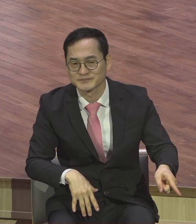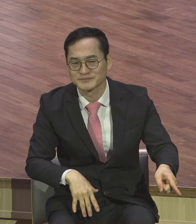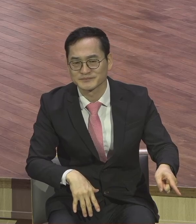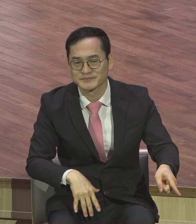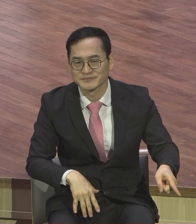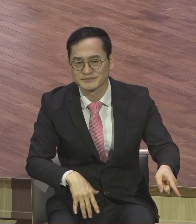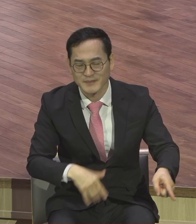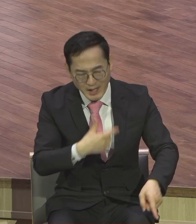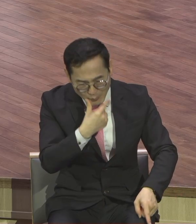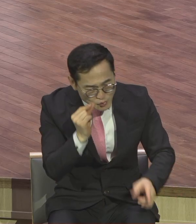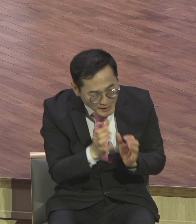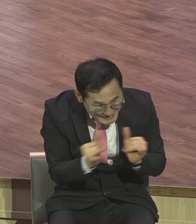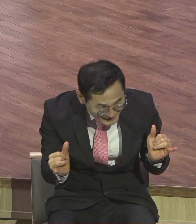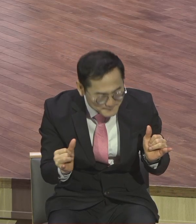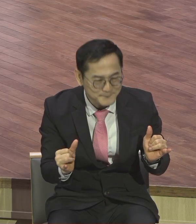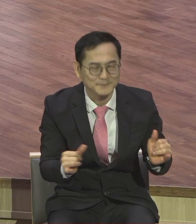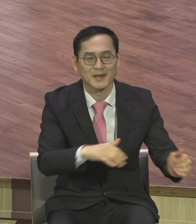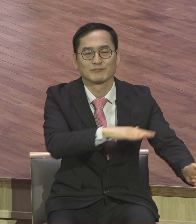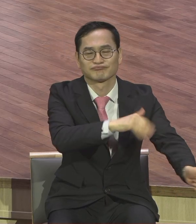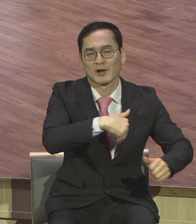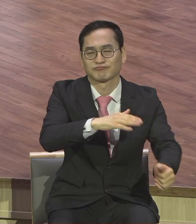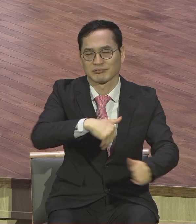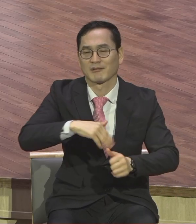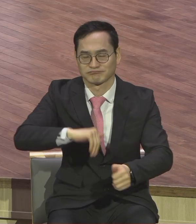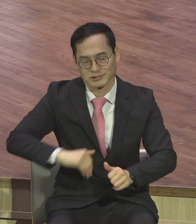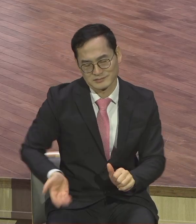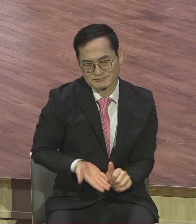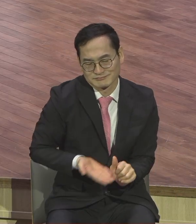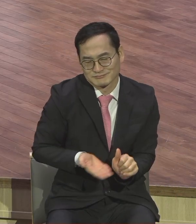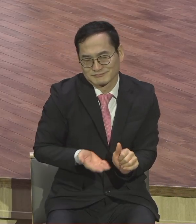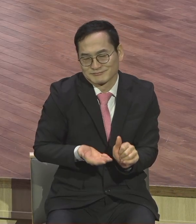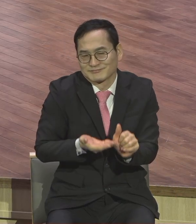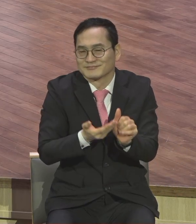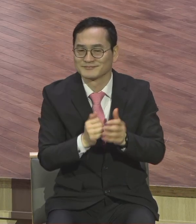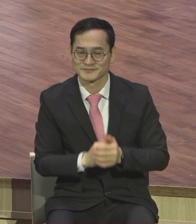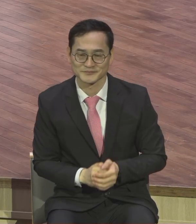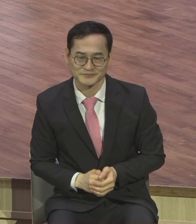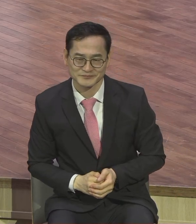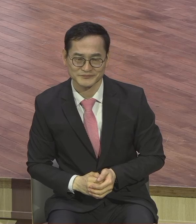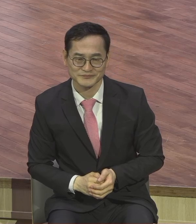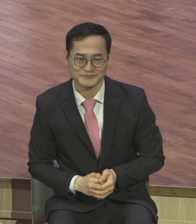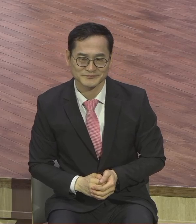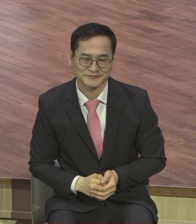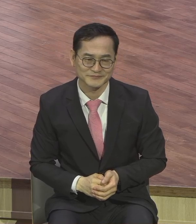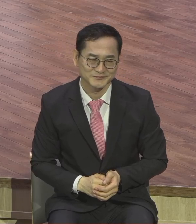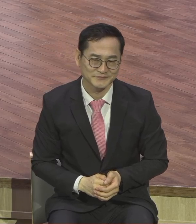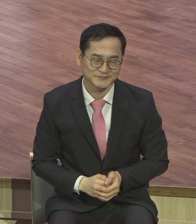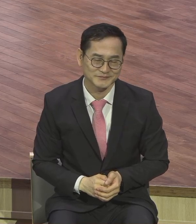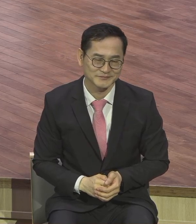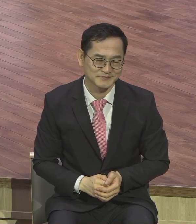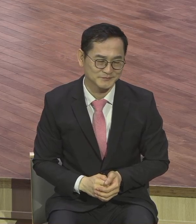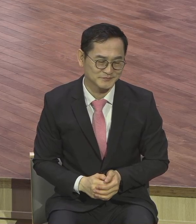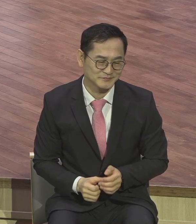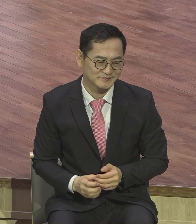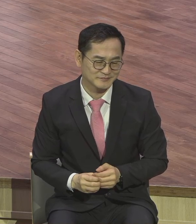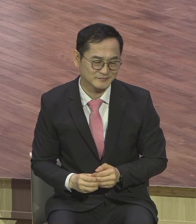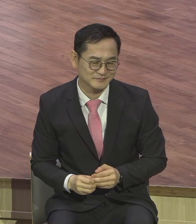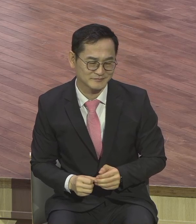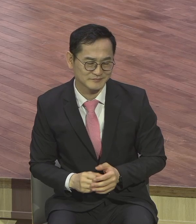능력 없다는 사람을 서세요 늘 부족한 사람을 부족하다는 사람을 서십니다 그래야 자타가 인정할 거 아니에요